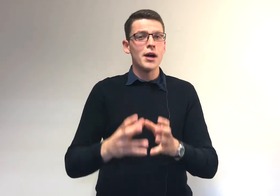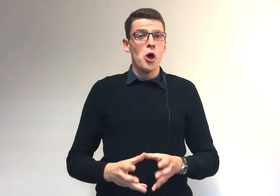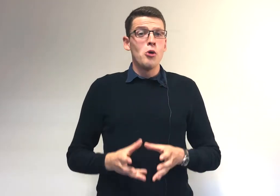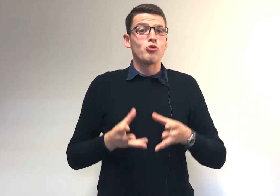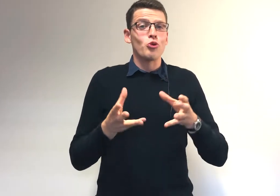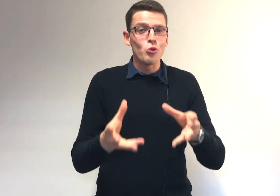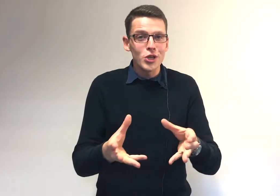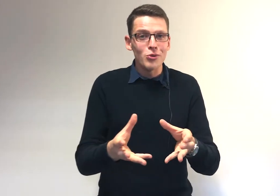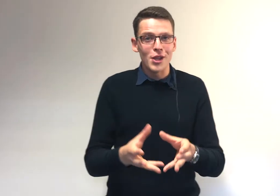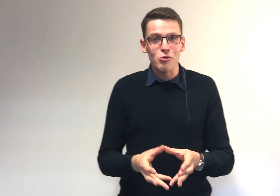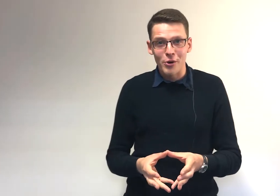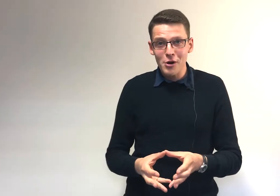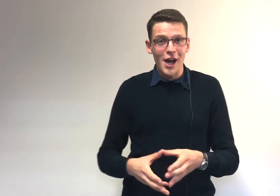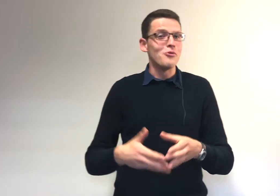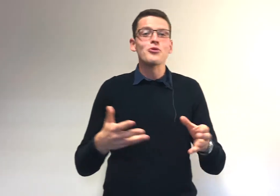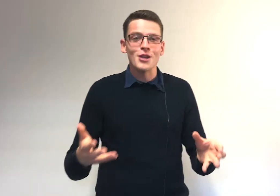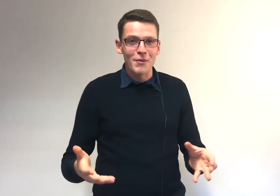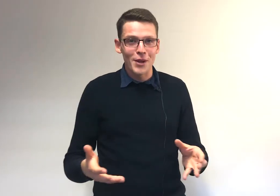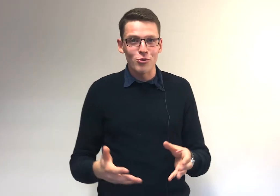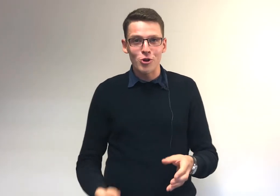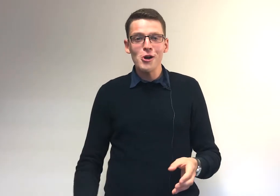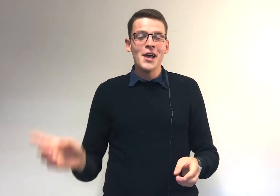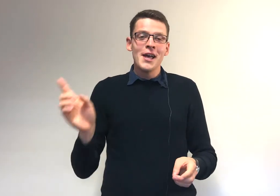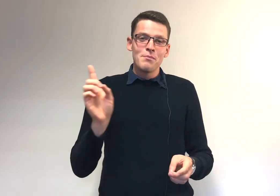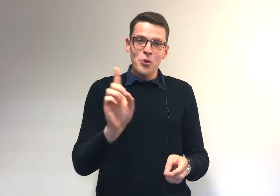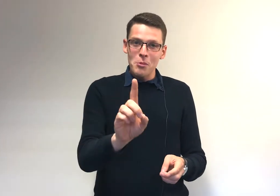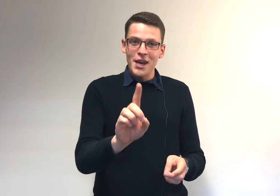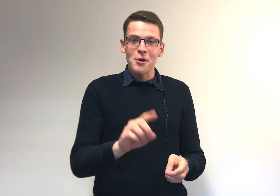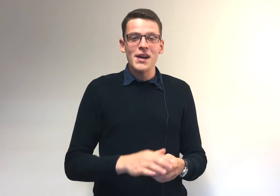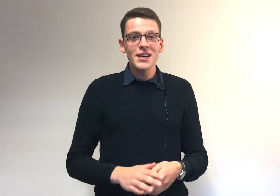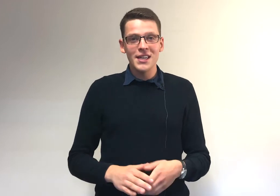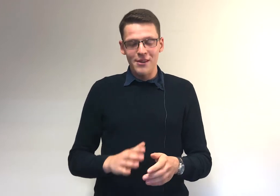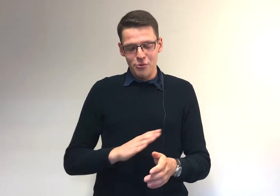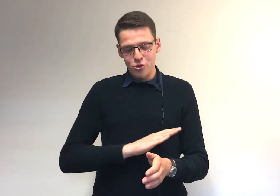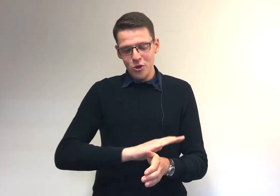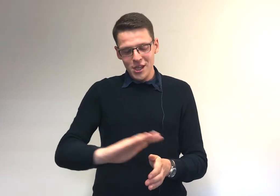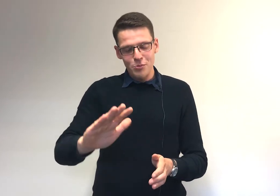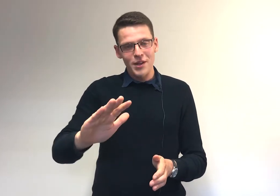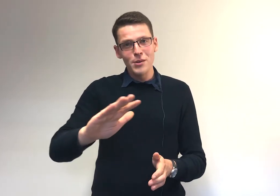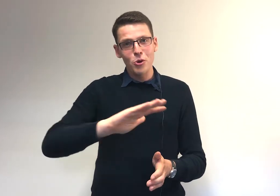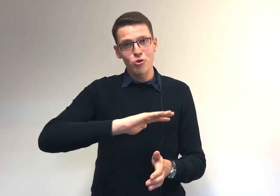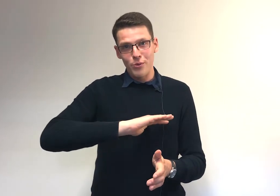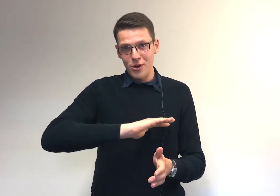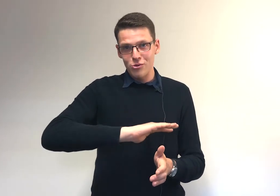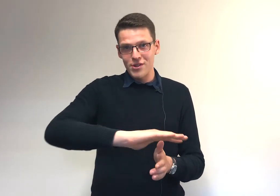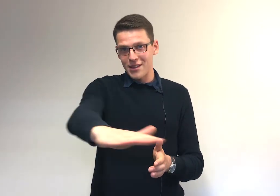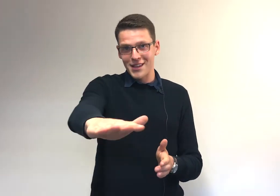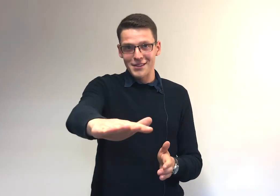pour se constituer des supports. À nouveau, ça ne fait pas tout seul. Première remarque, il faut sortir du principe qu'un support est une synthèse.